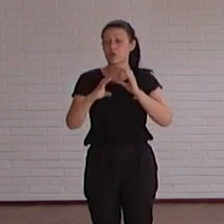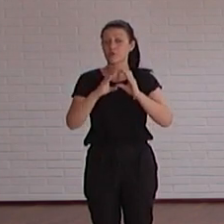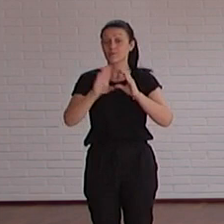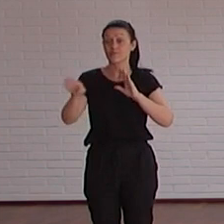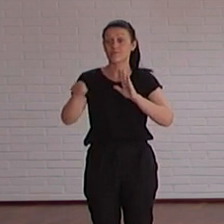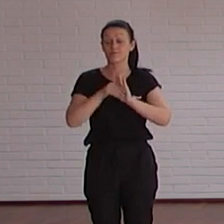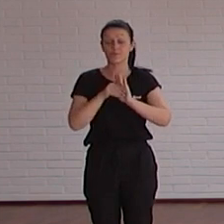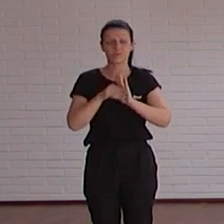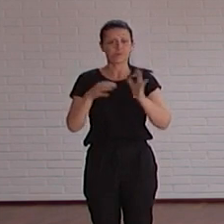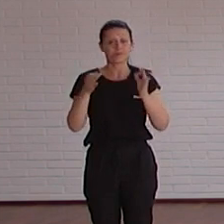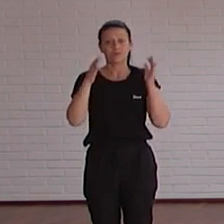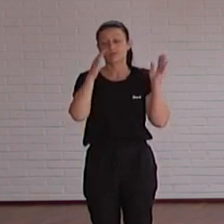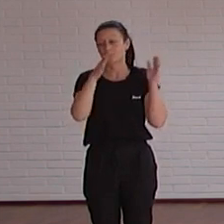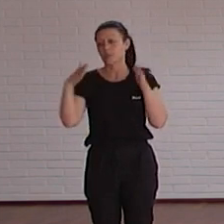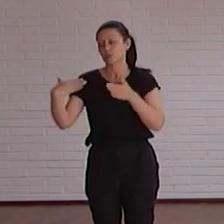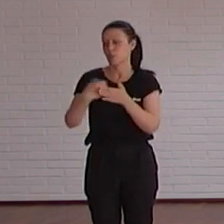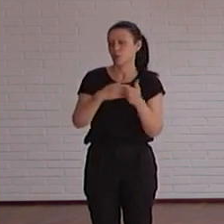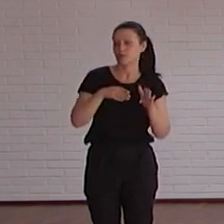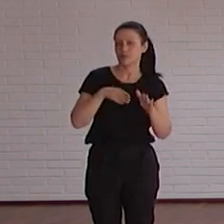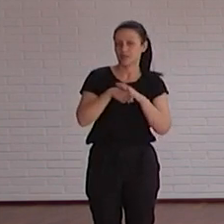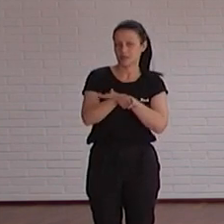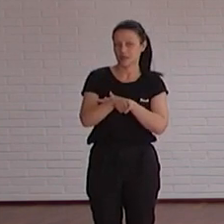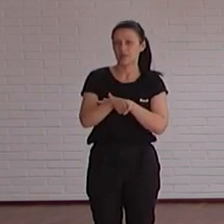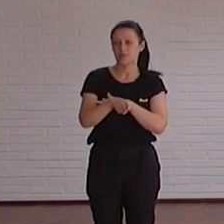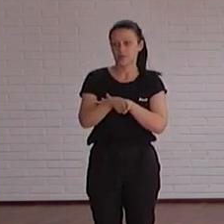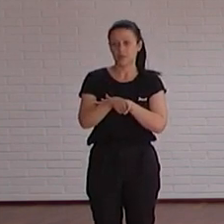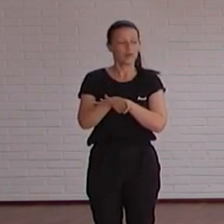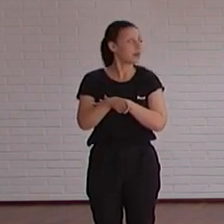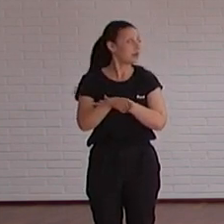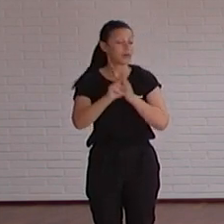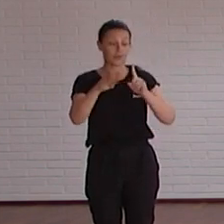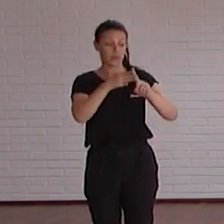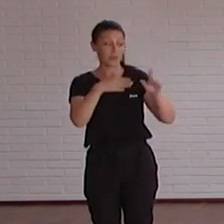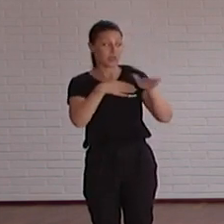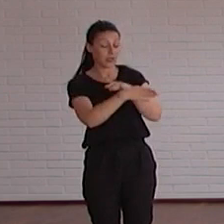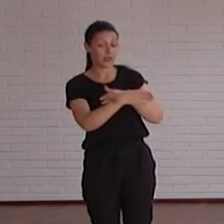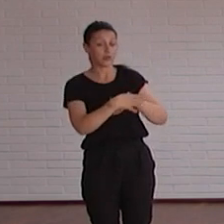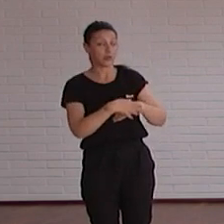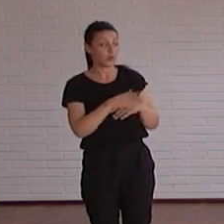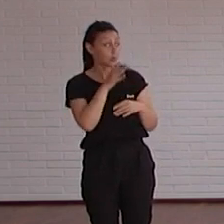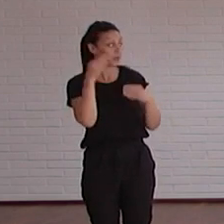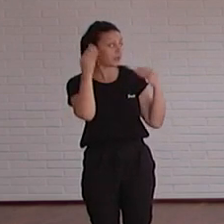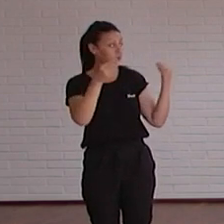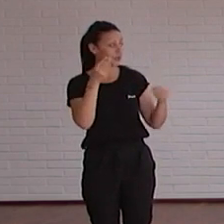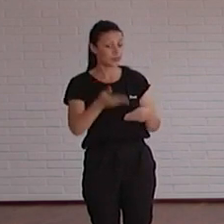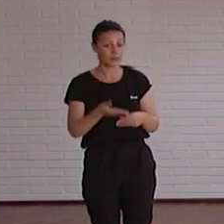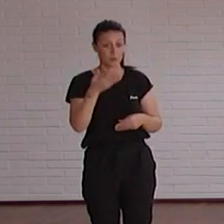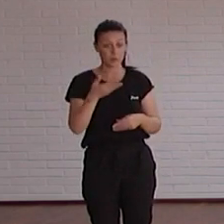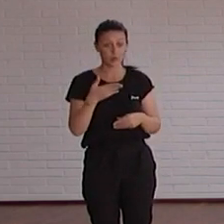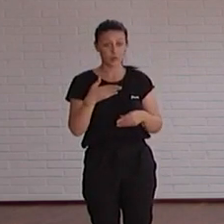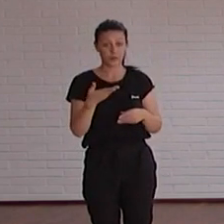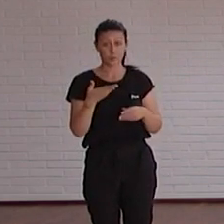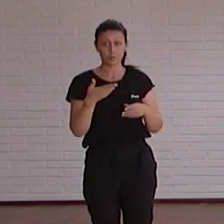incluido todas las recomendaciones de accesibilidad y todo el acceso a vuestra página porque consideramos que es importante que nuestros